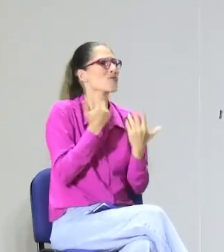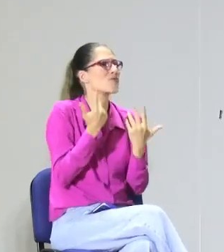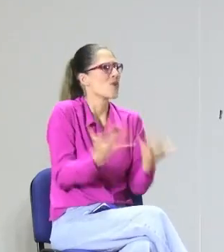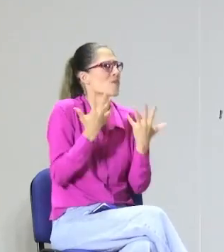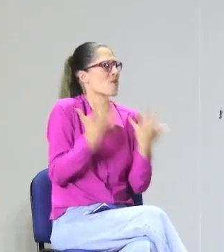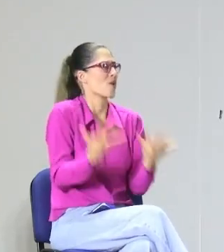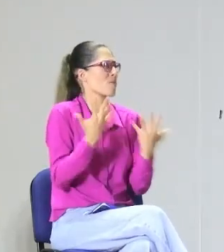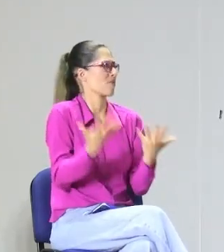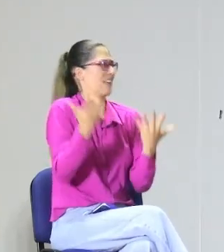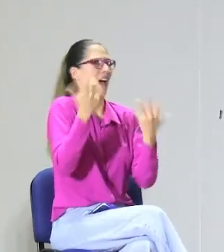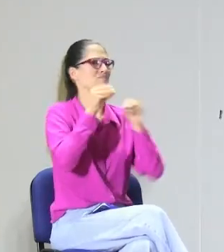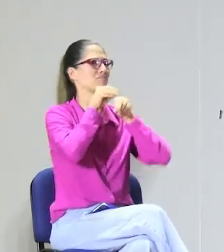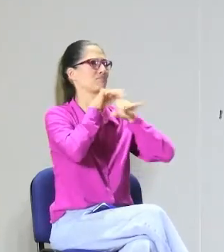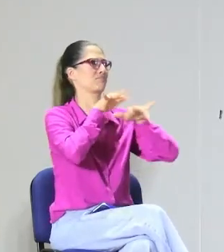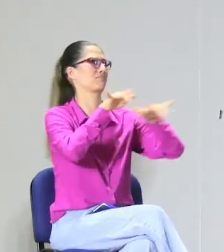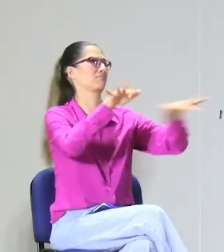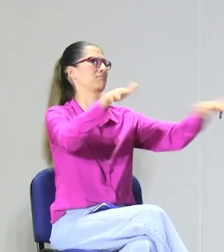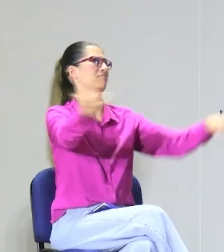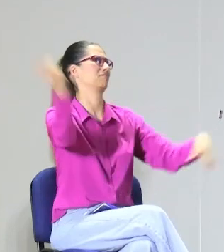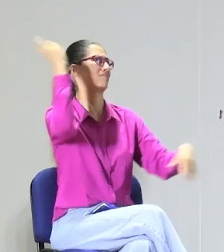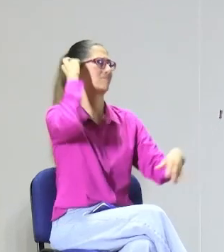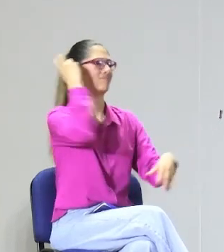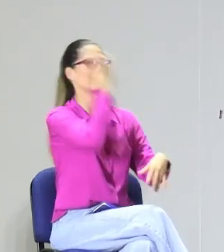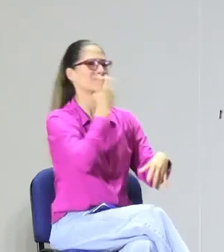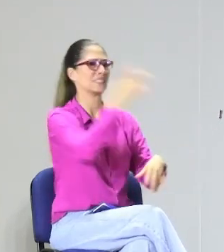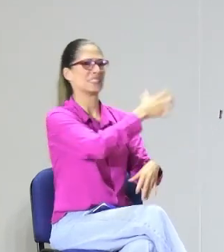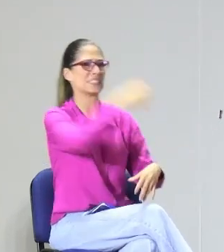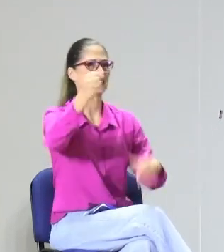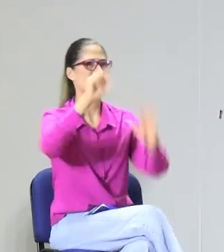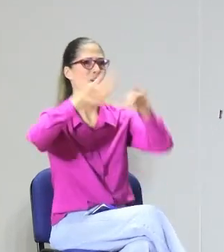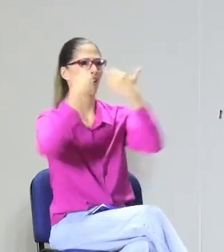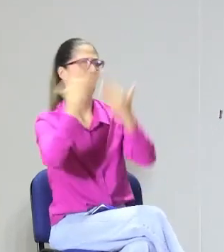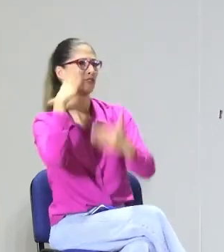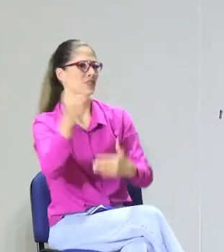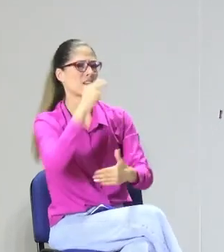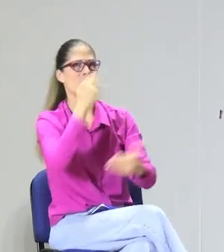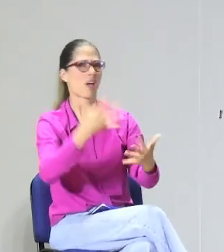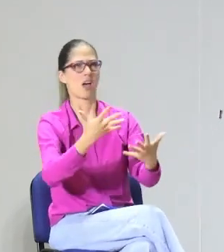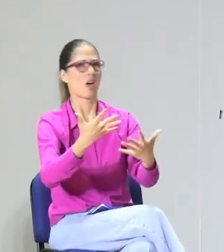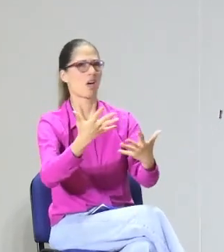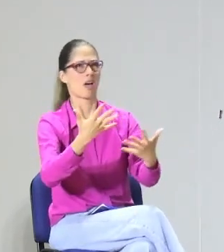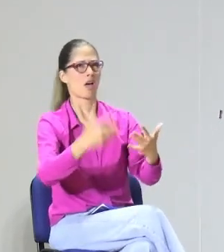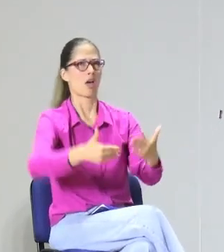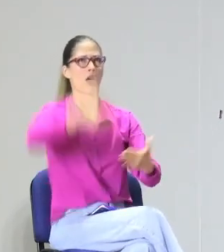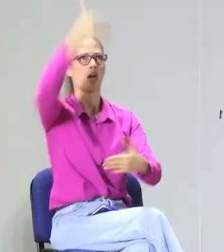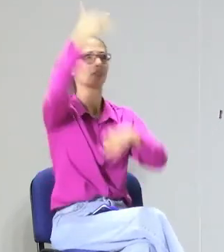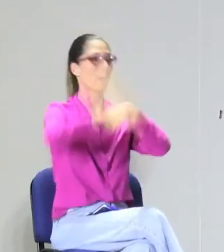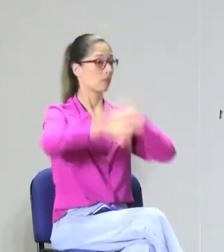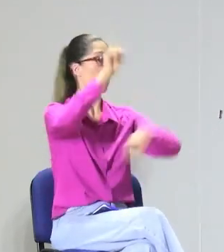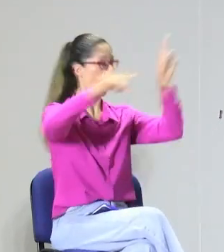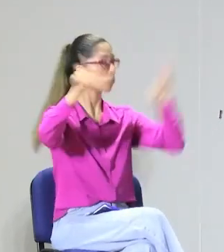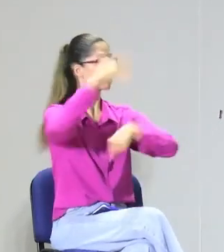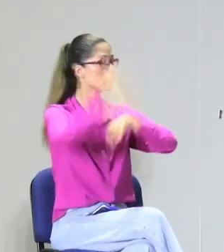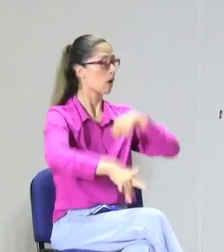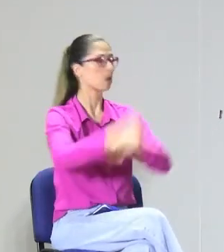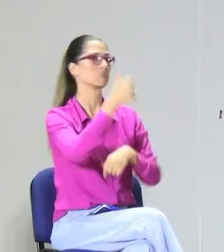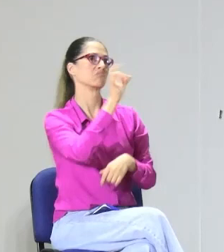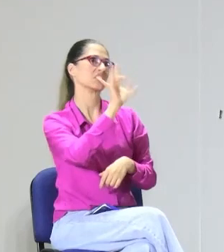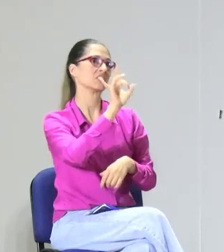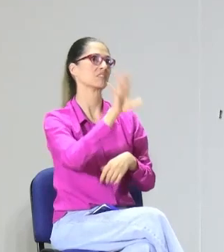niños sordos es la lengua de señas, hace parte de su identidad. Y cómo podemos cambiar ese camino, ese derrotero de